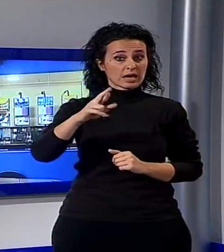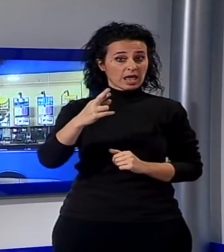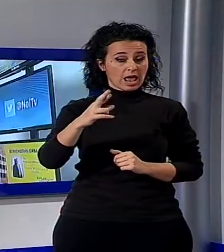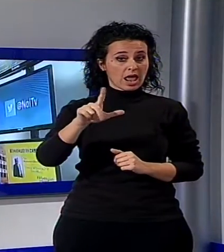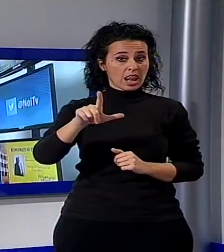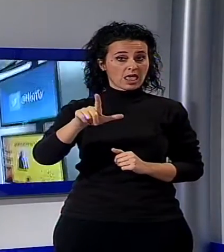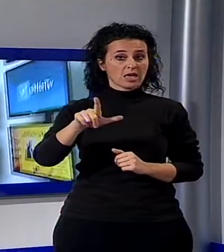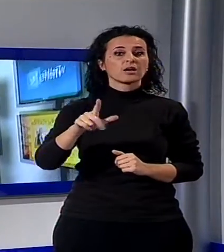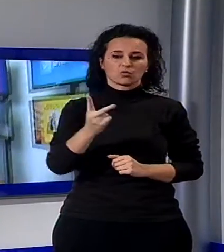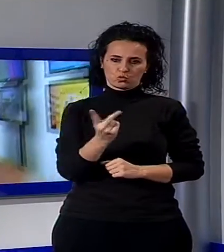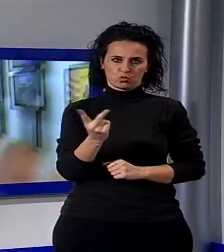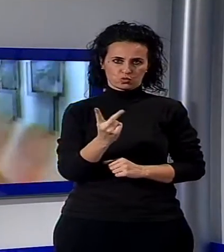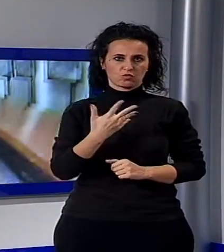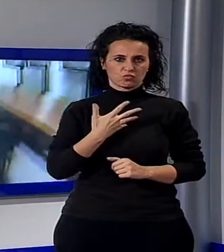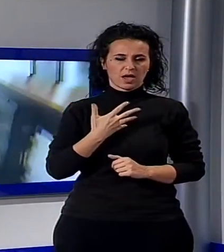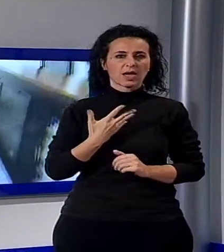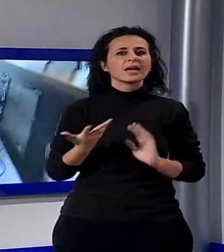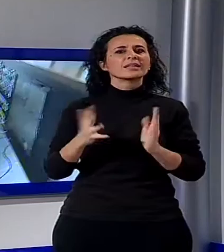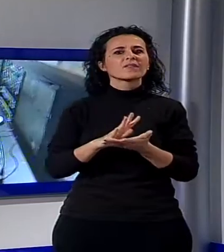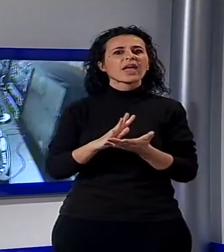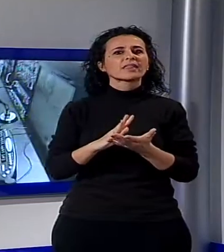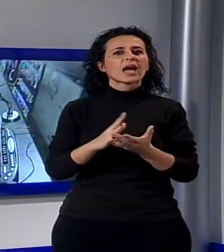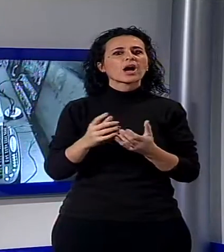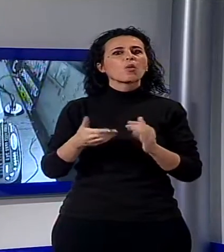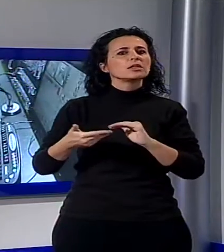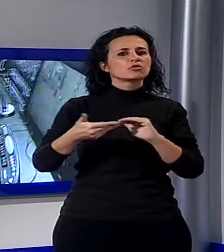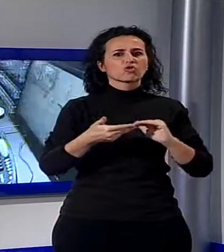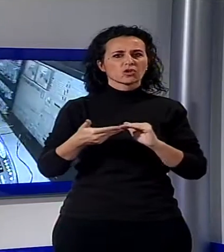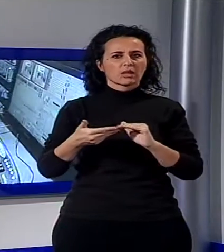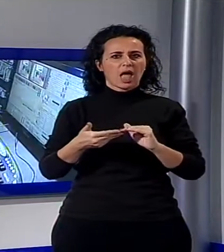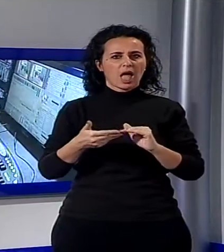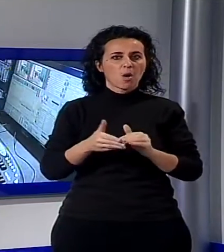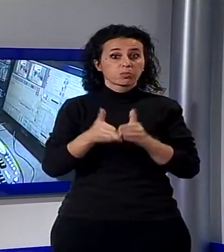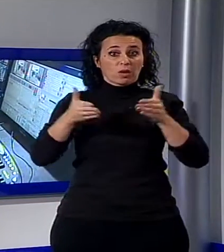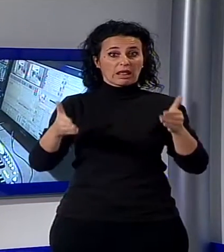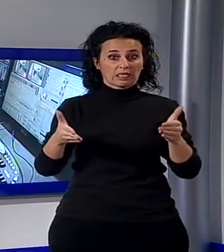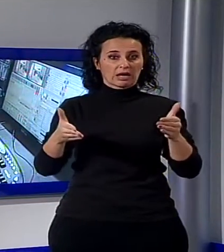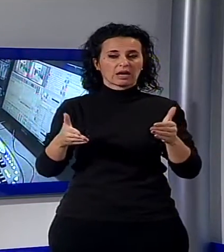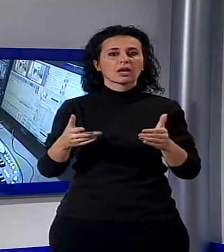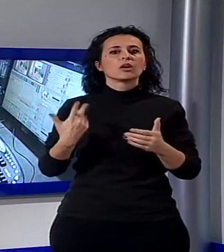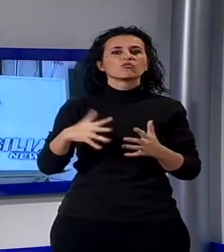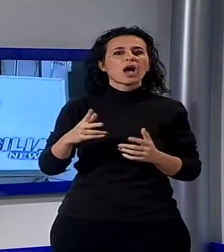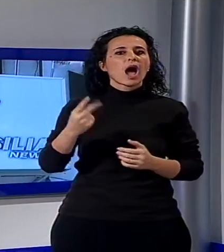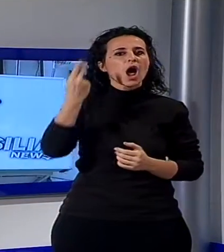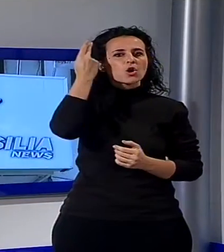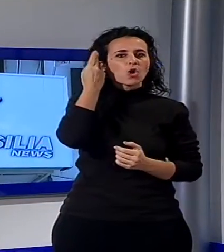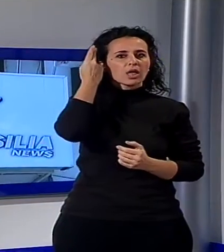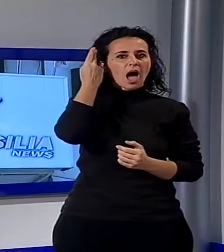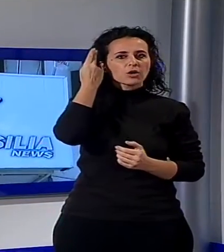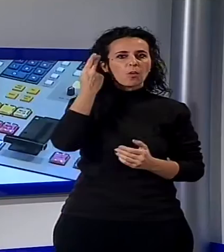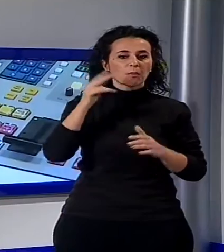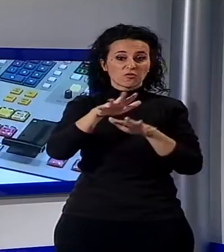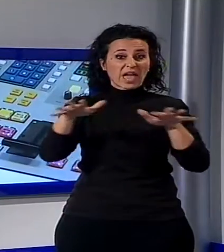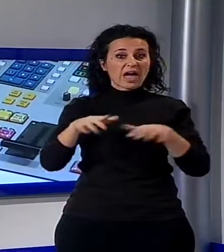Noi TV e Rete Versilia News, allarga la propria base societaria. Nella giornata di lunedì presso il notaio lucchese di Viareggio è stato